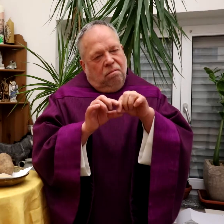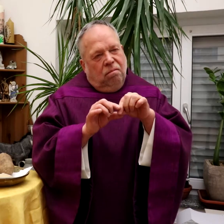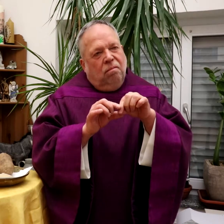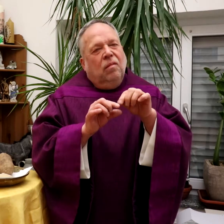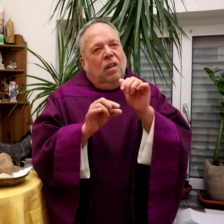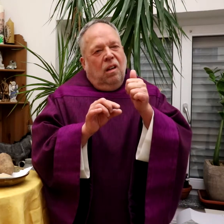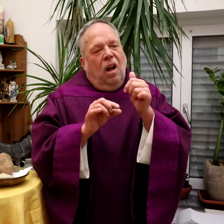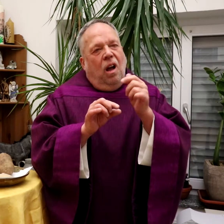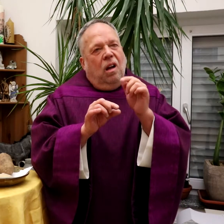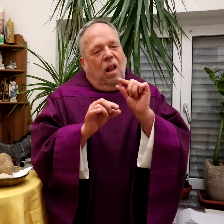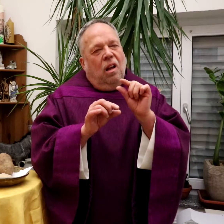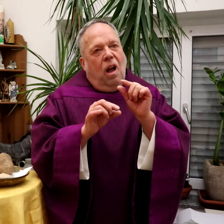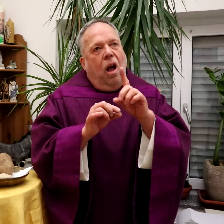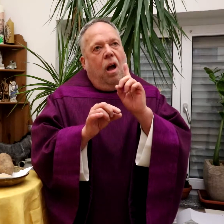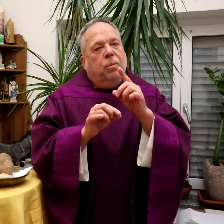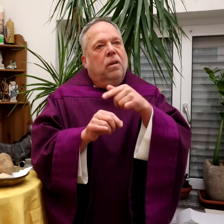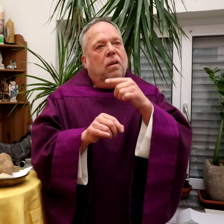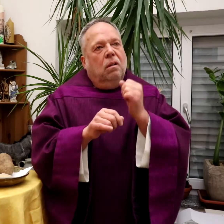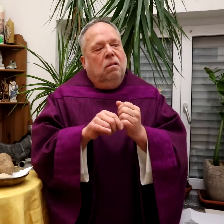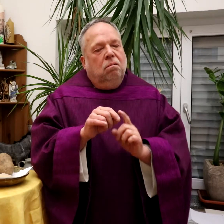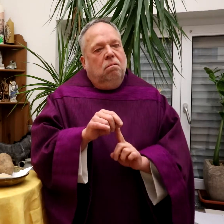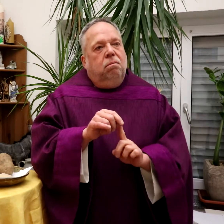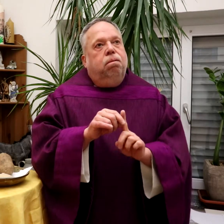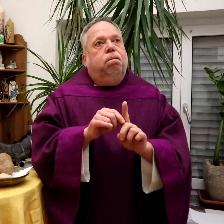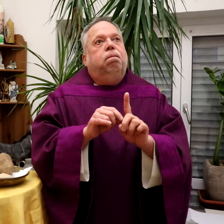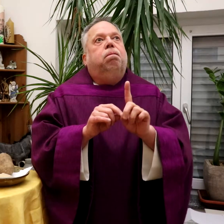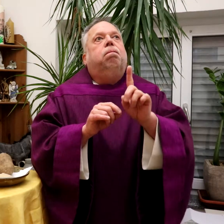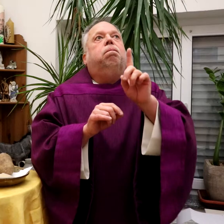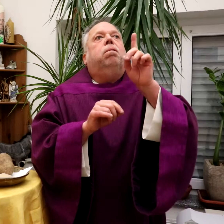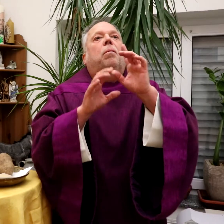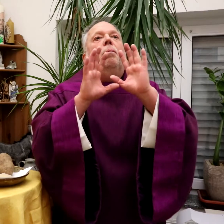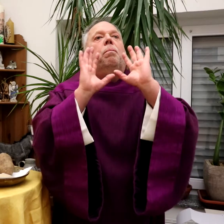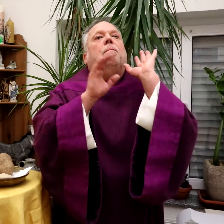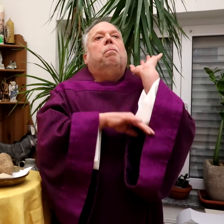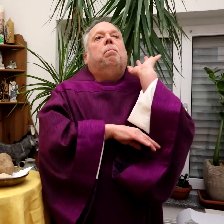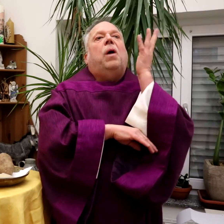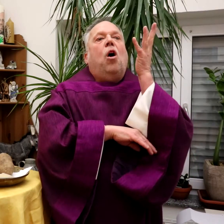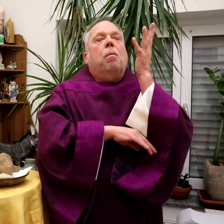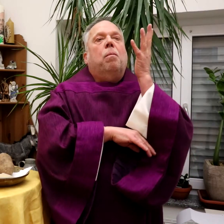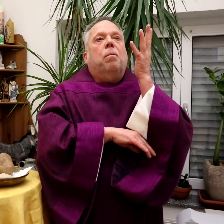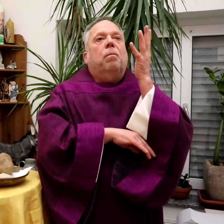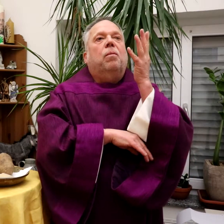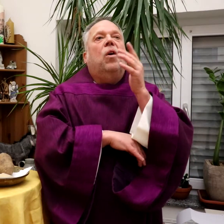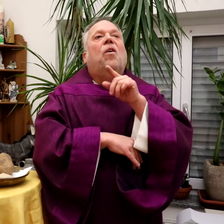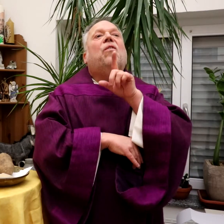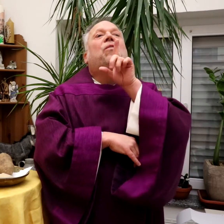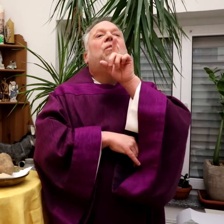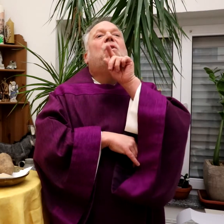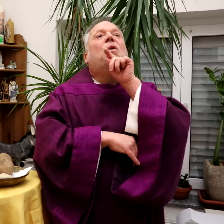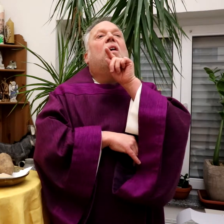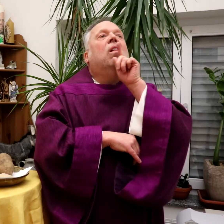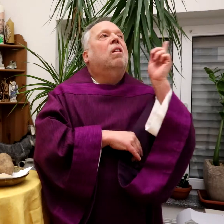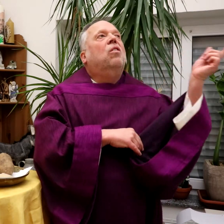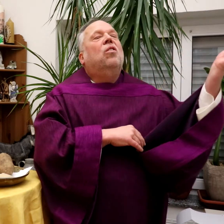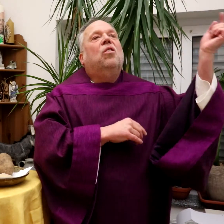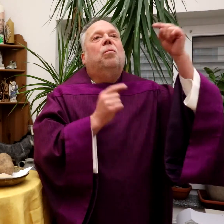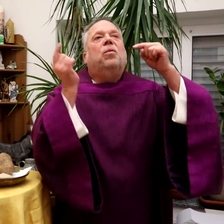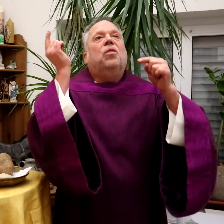dass etwas ganz, ganz Kleines, das man sät, dass daraus etwas Großes, ein riesiger Baum wachsen kann, sogar